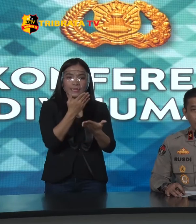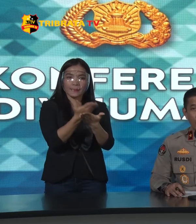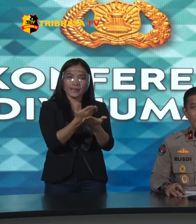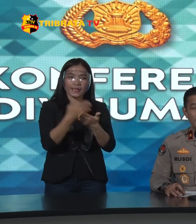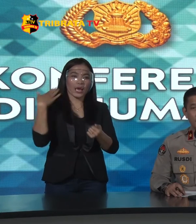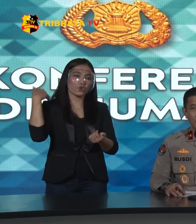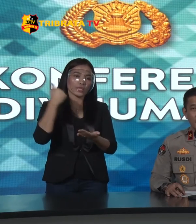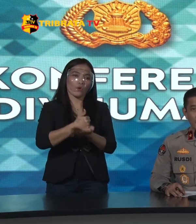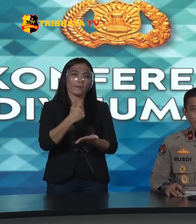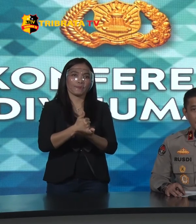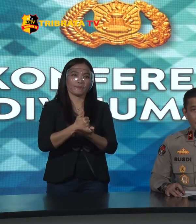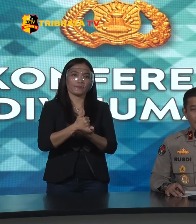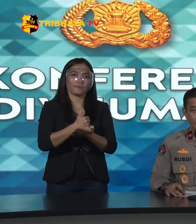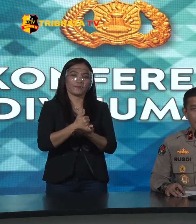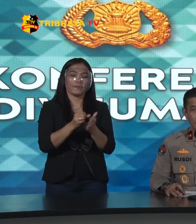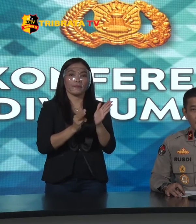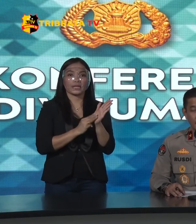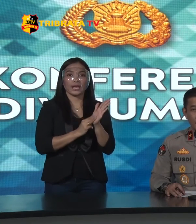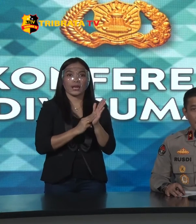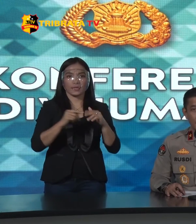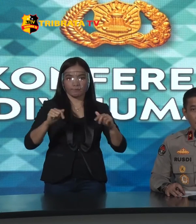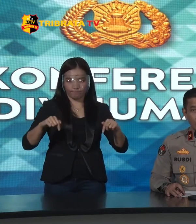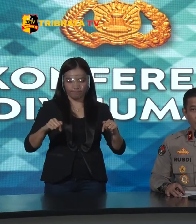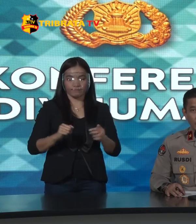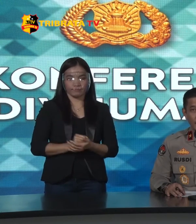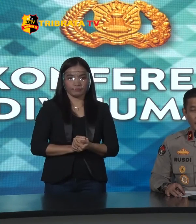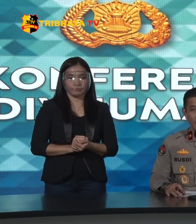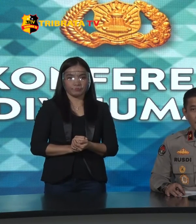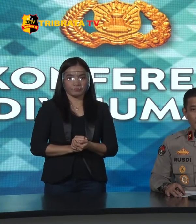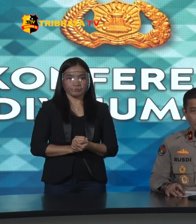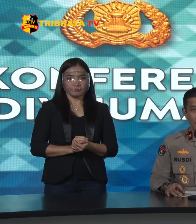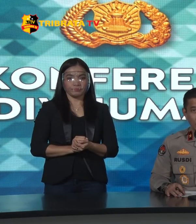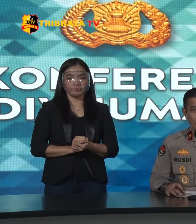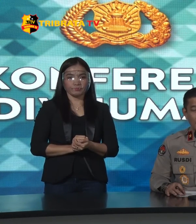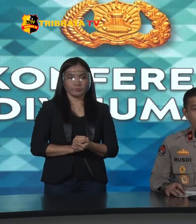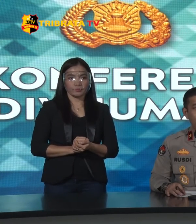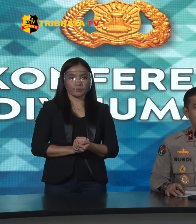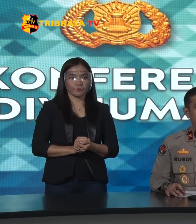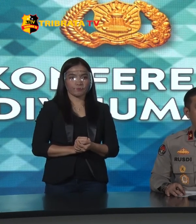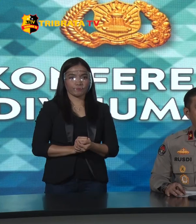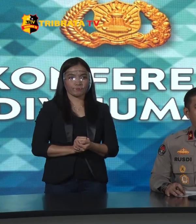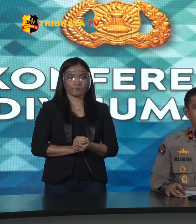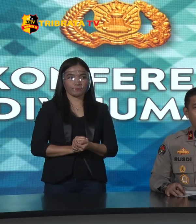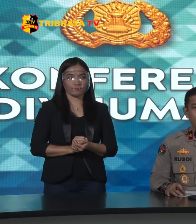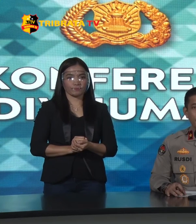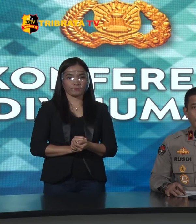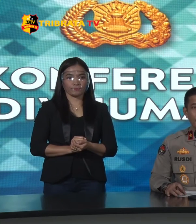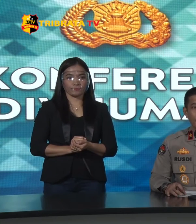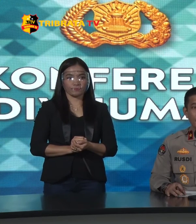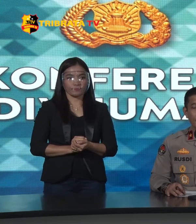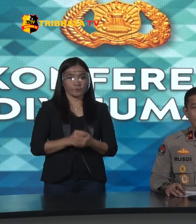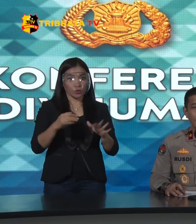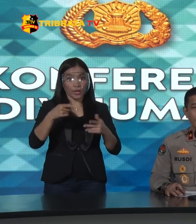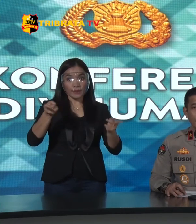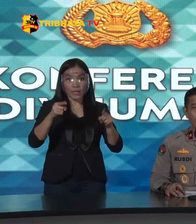Pertanggung jawaban Atas tindakan-tindakan Yang telah dilakukan Oleh yang Bersangkutan Sudah